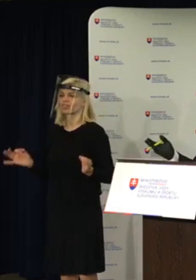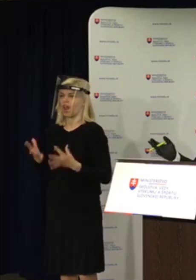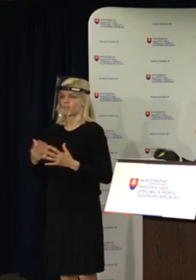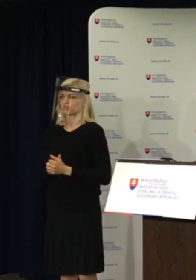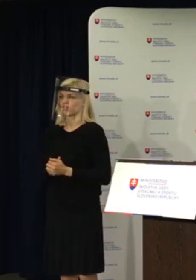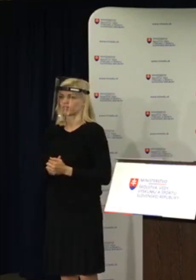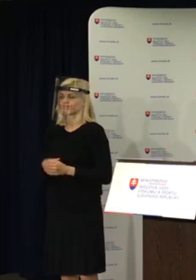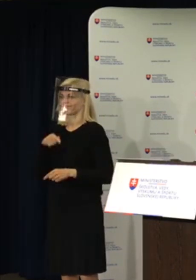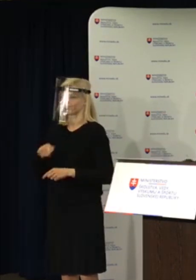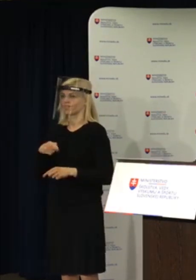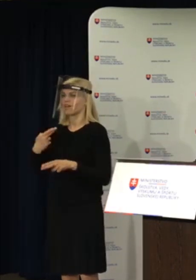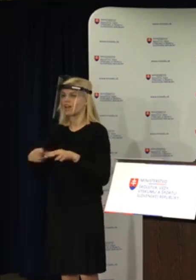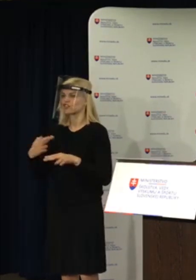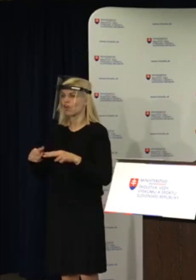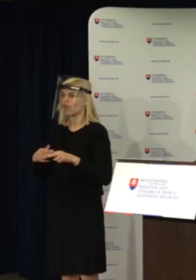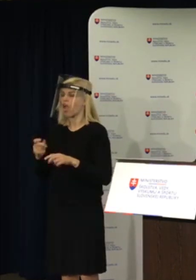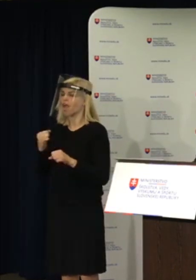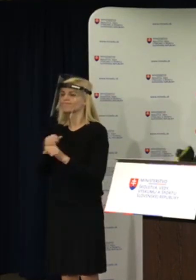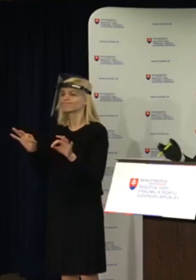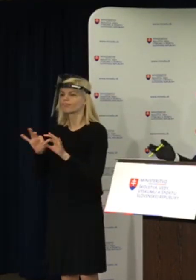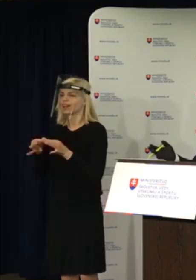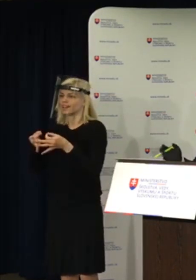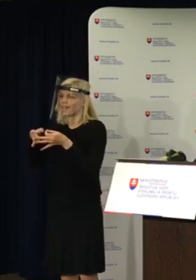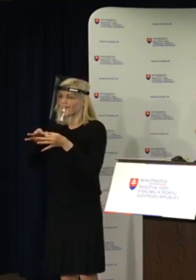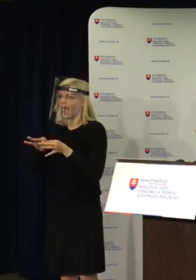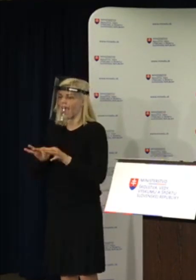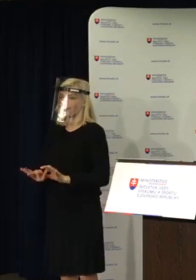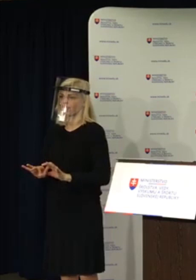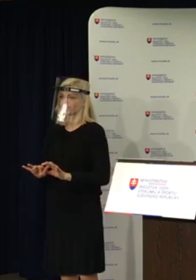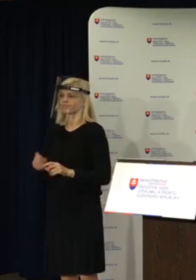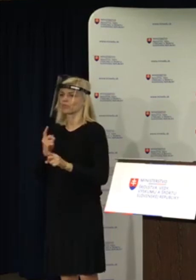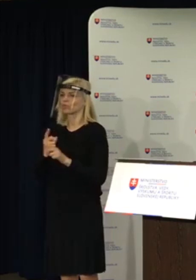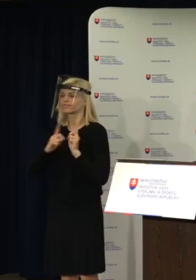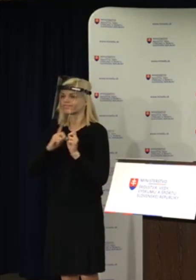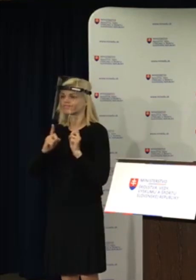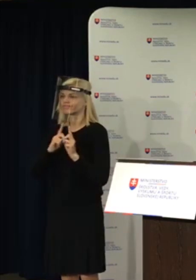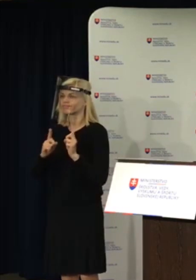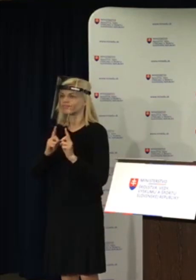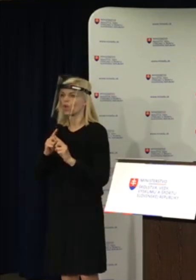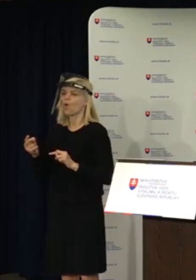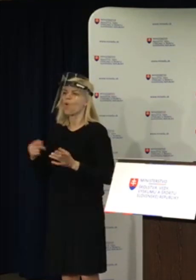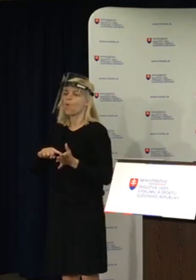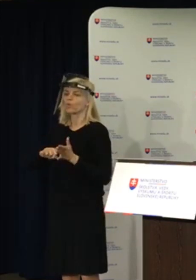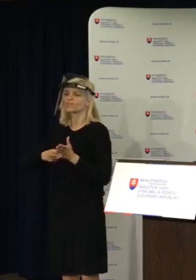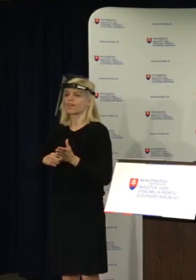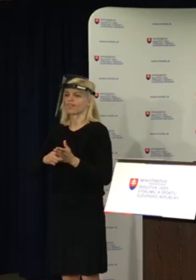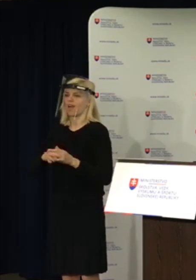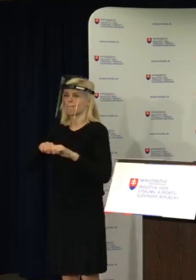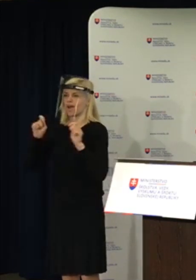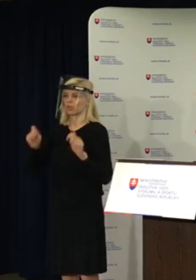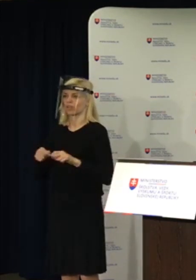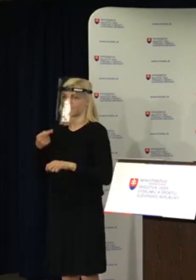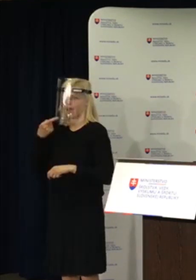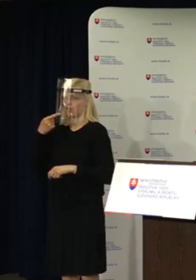Toto riešenie sme ale museli pripraviť do úplných detajlov. Aby ste vedeli, museli sme ho prerokovať aj s ústrednou maturitnou komisiou, za čo veľmi pekne